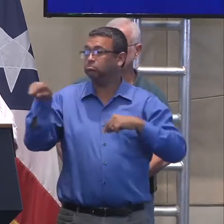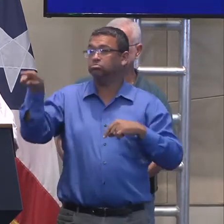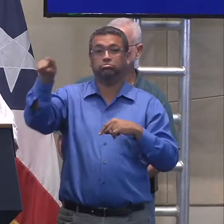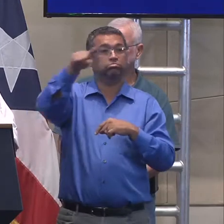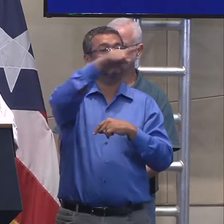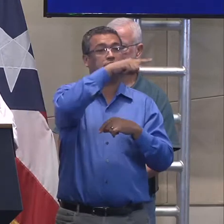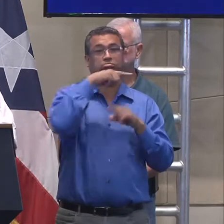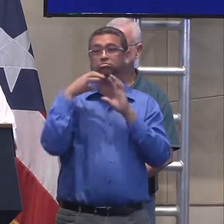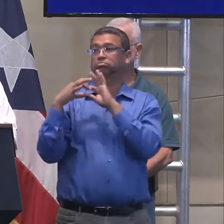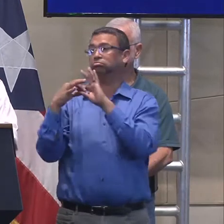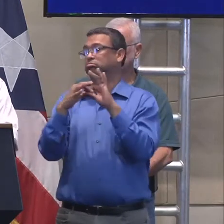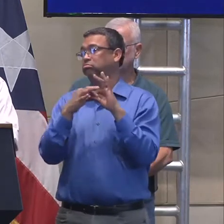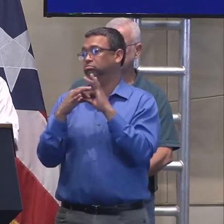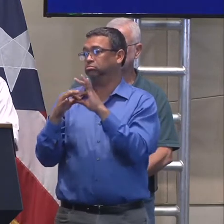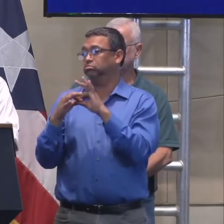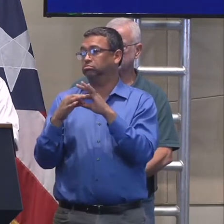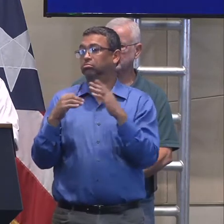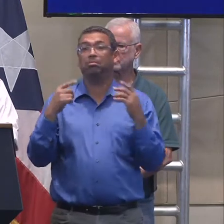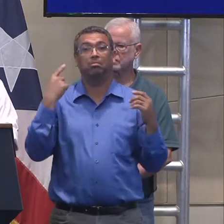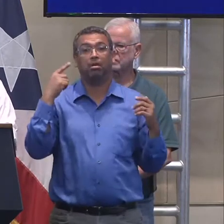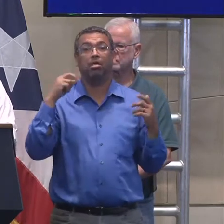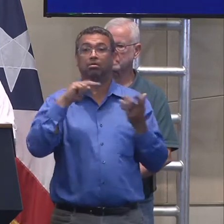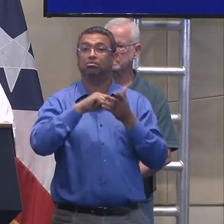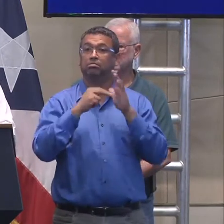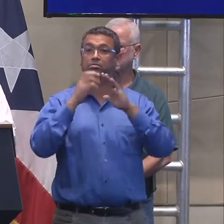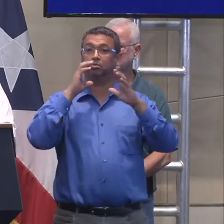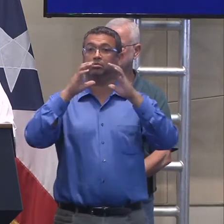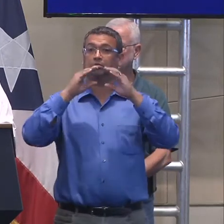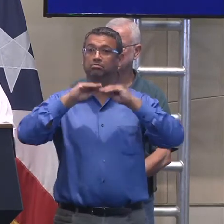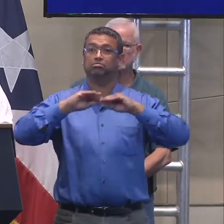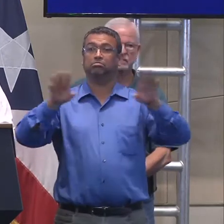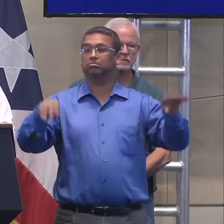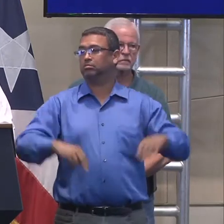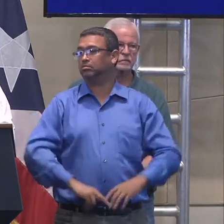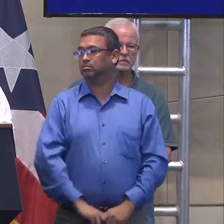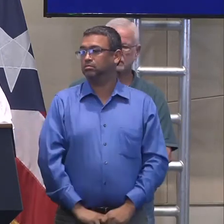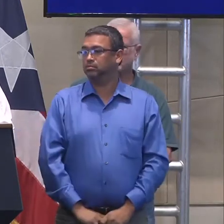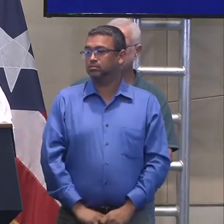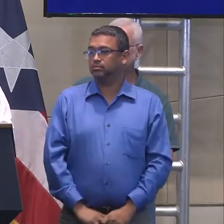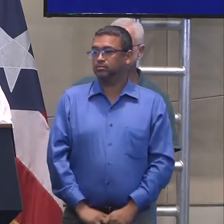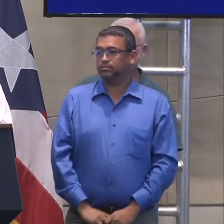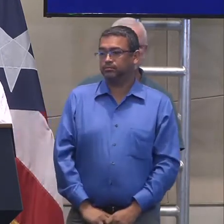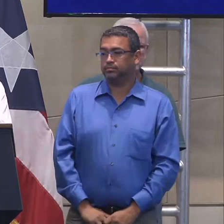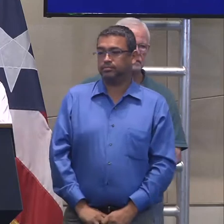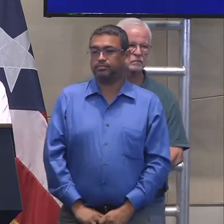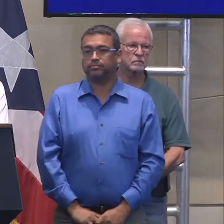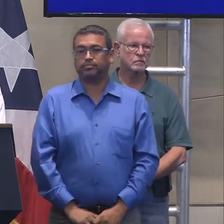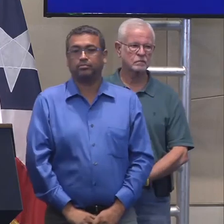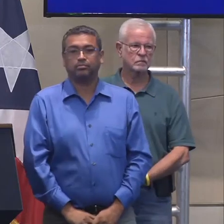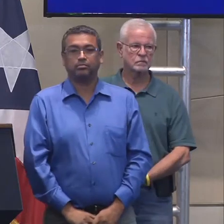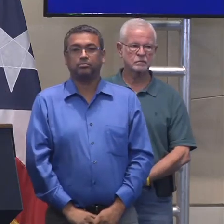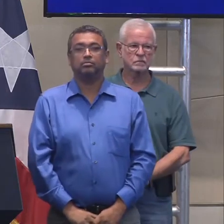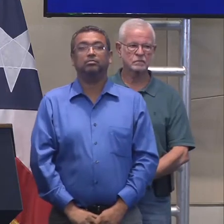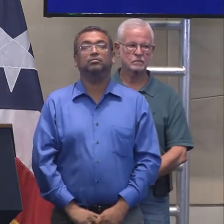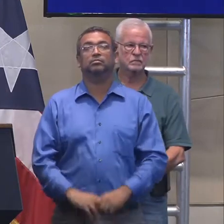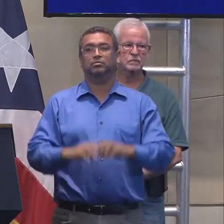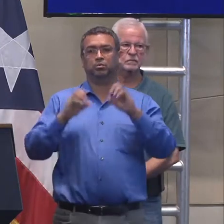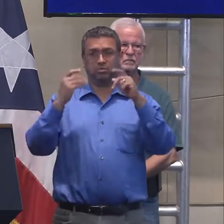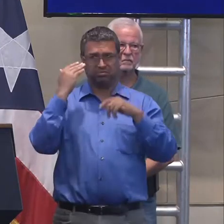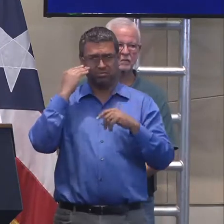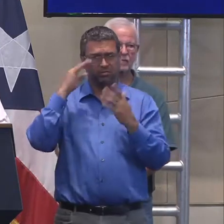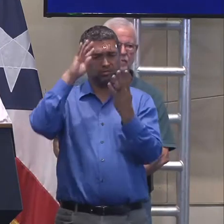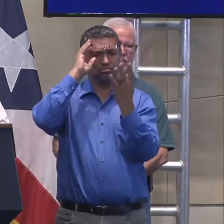esto, eh, de manera integrada para que esa comunicación llegue a todos los ciudadanos. ¿En la parte de comunicación? Ah, yo desconozco